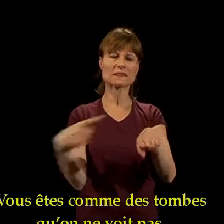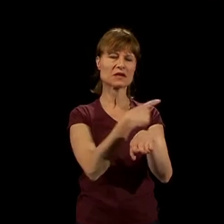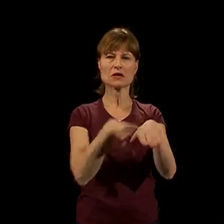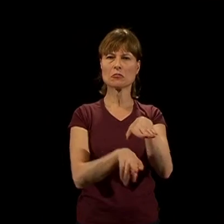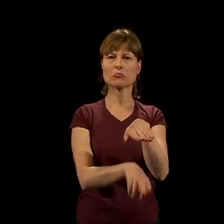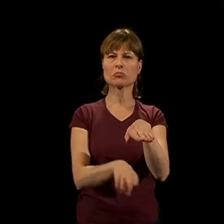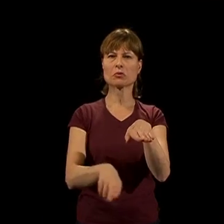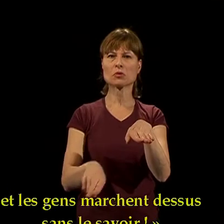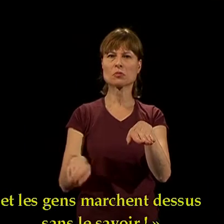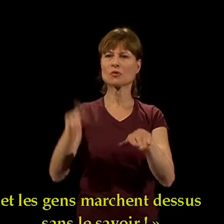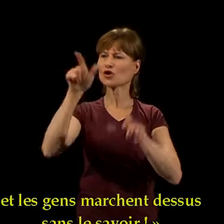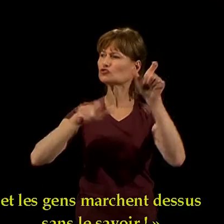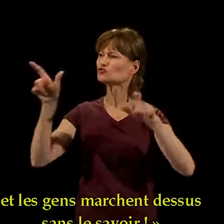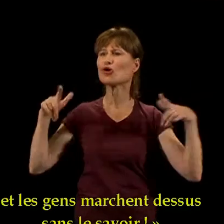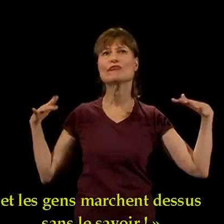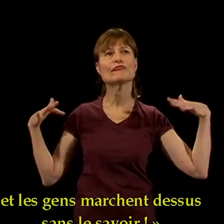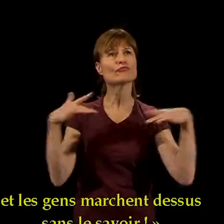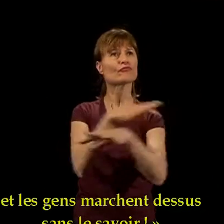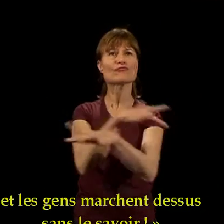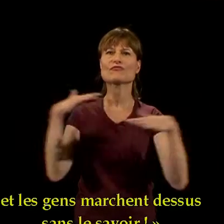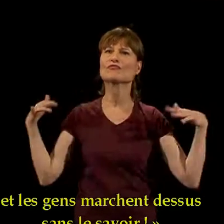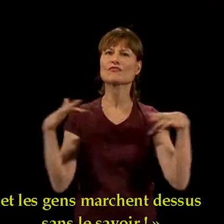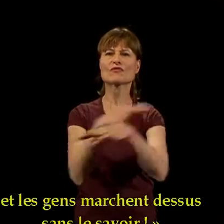et les gens marchent dessus sans le savoir.